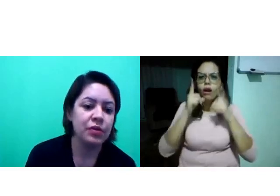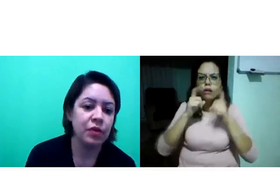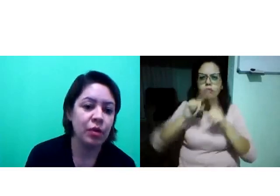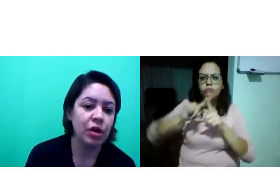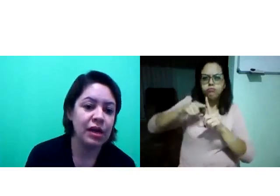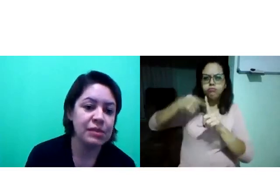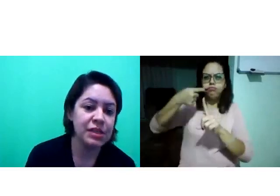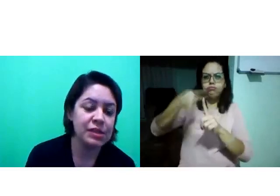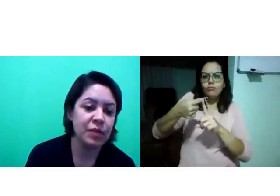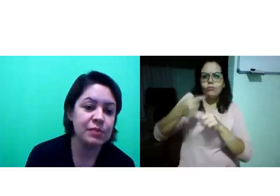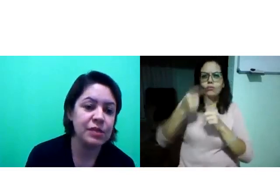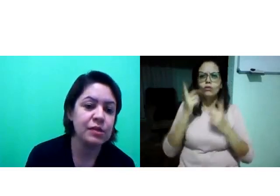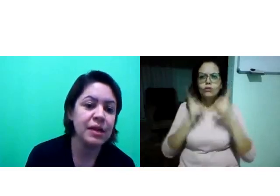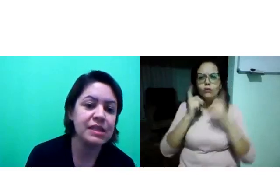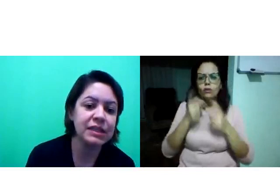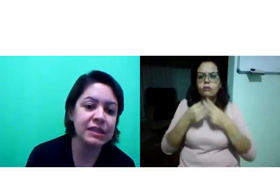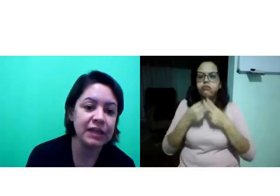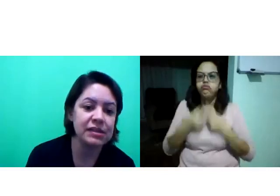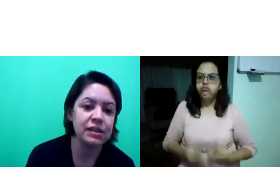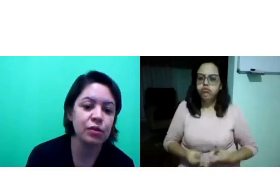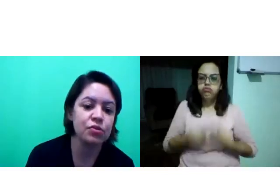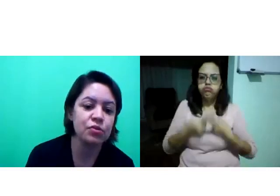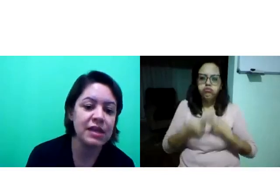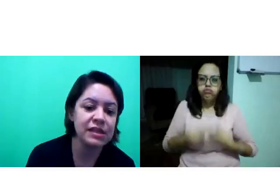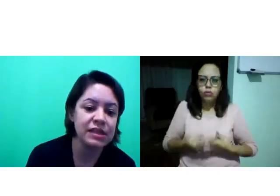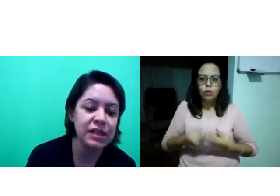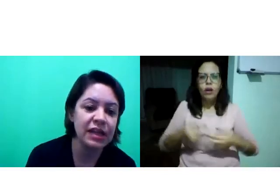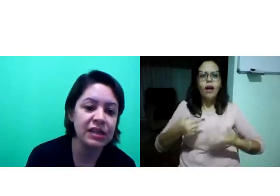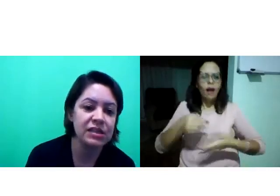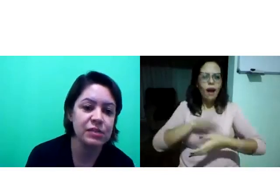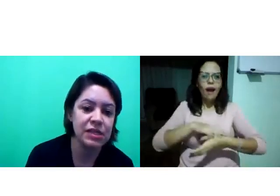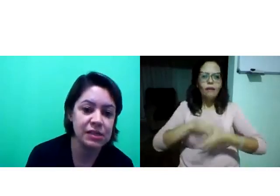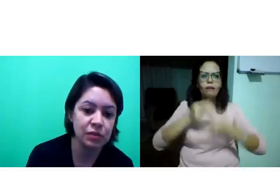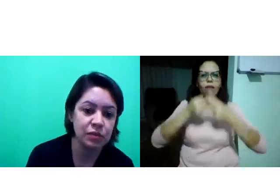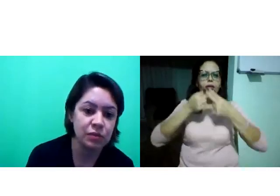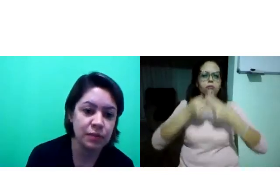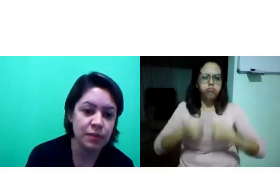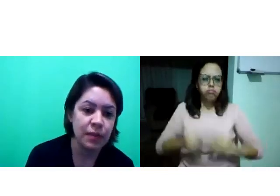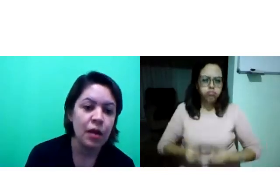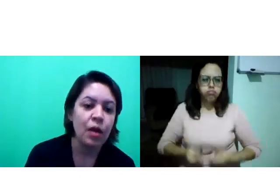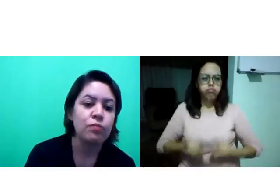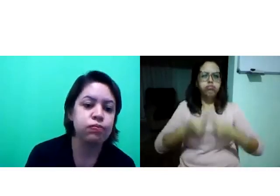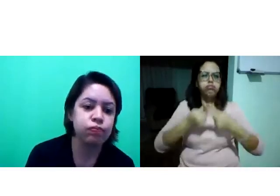Percebam a forma. Olha a expressão. Uma expressão mais intensa. Então, eu uso mais intensidade nessa expressão.